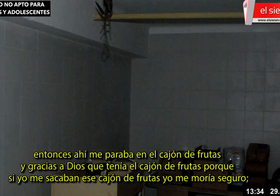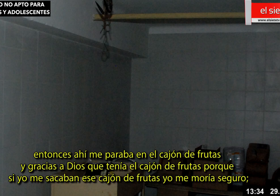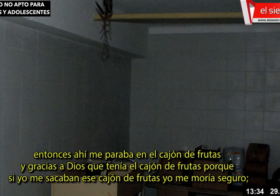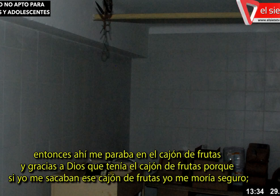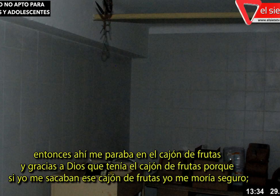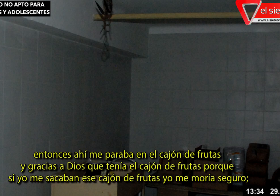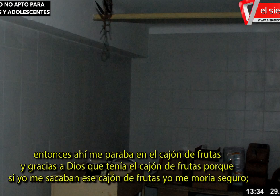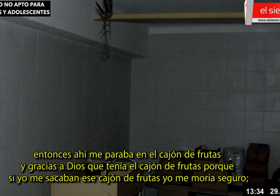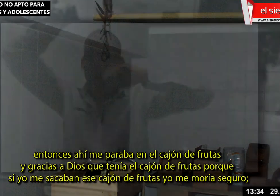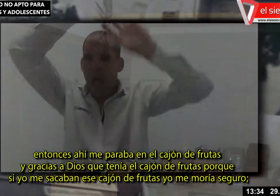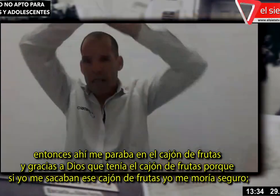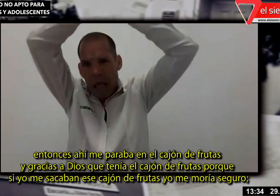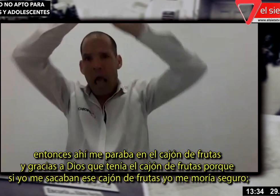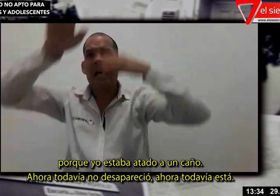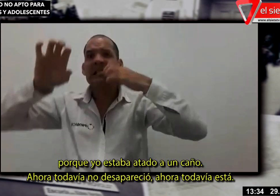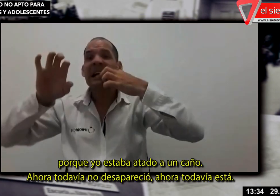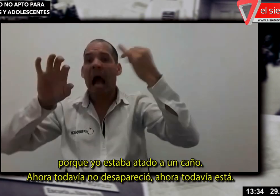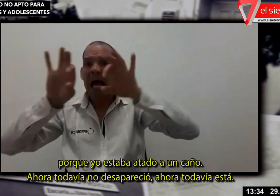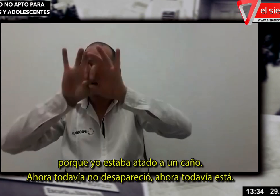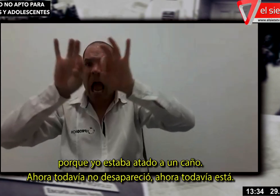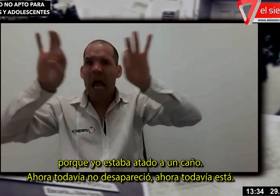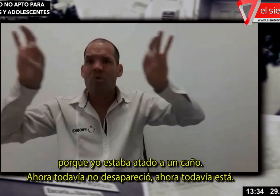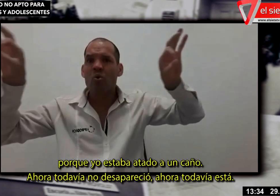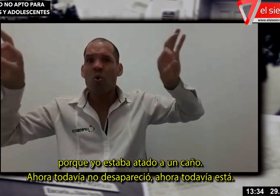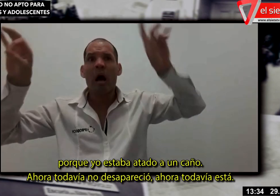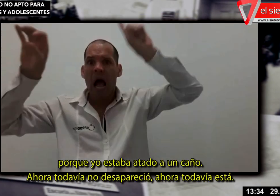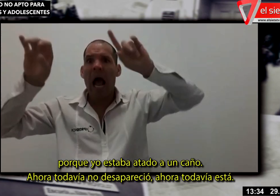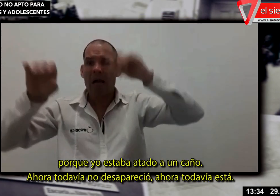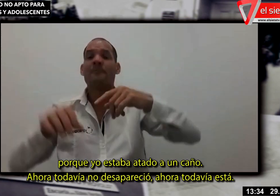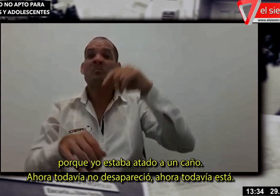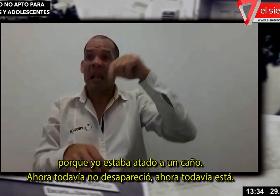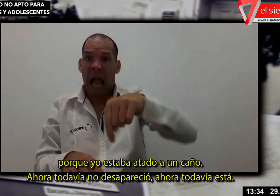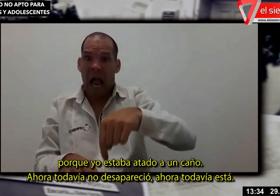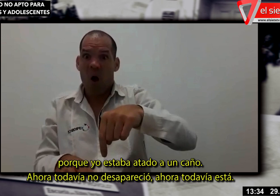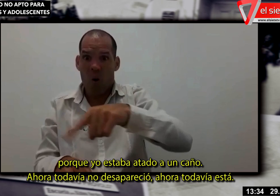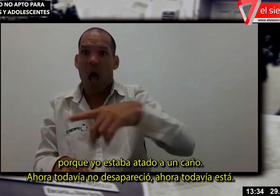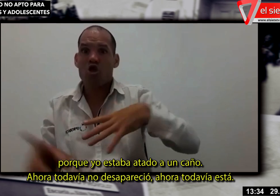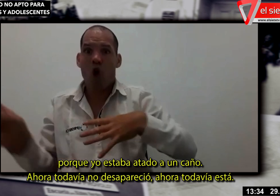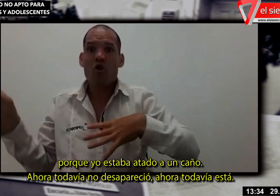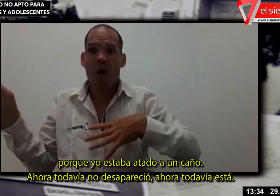sacaban ese cajón de fruta, yo me moría seguro. Porque yo estaba atado a un caño.